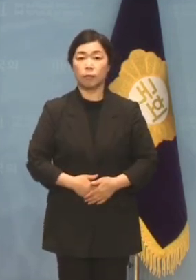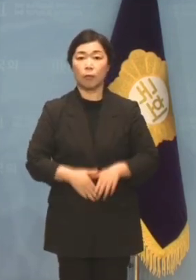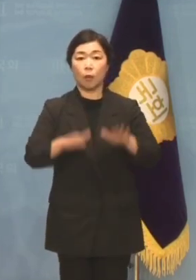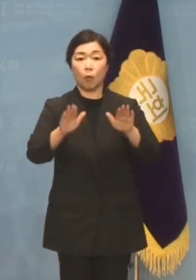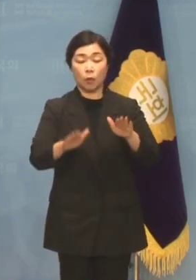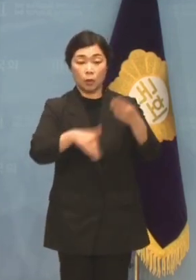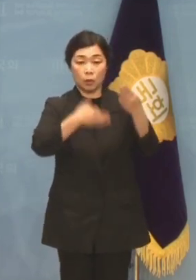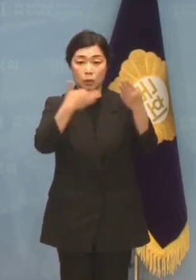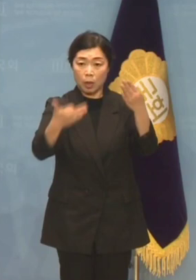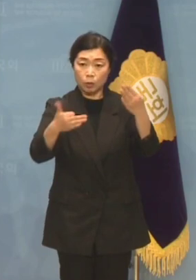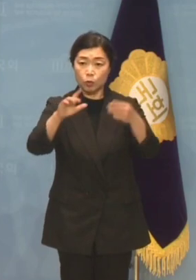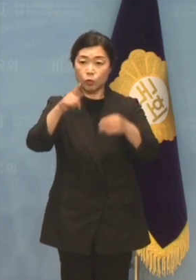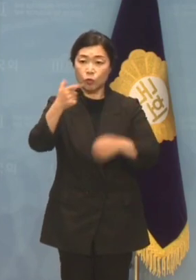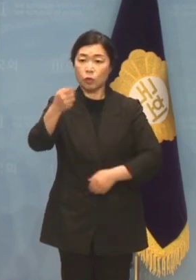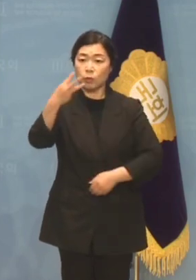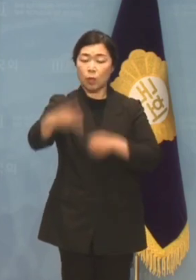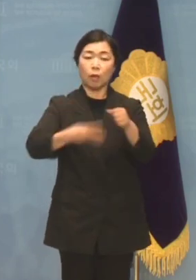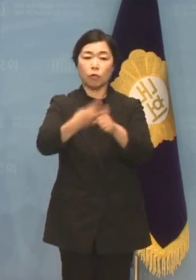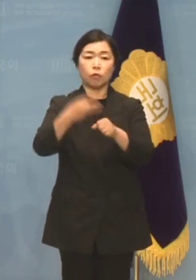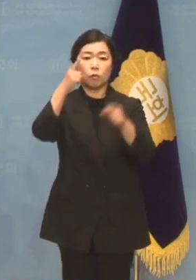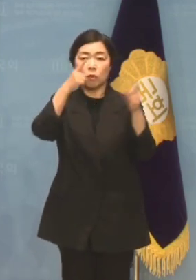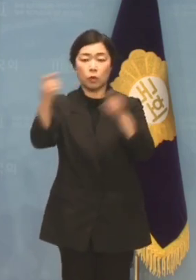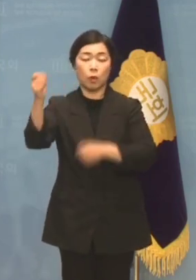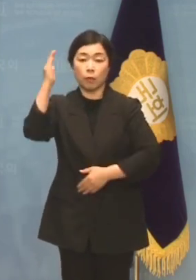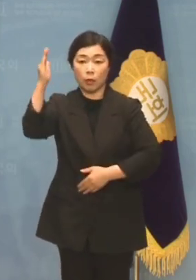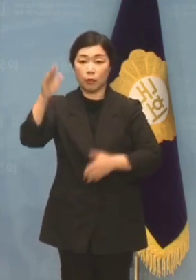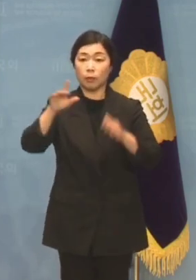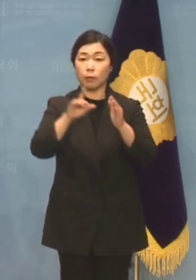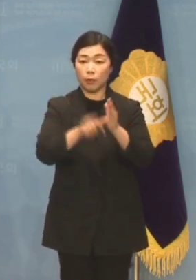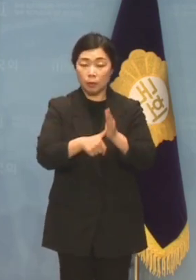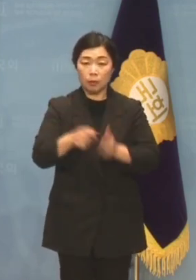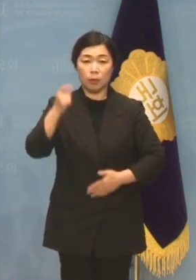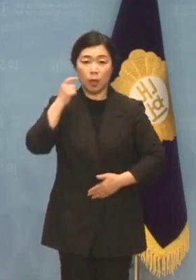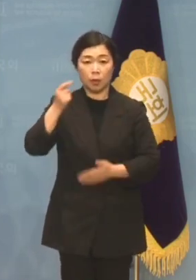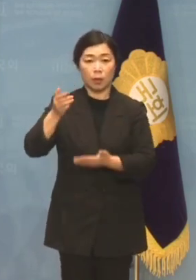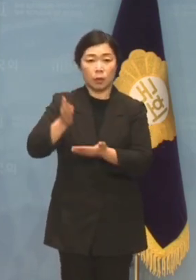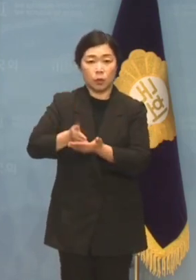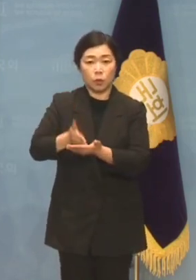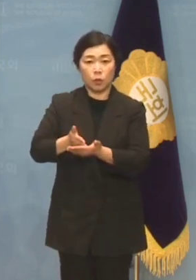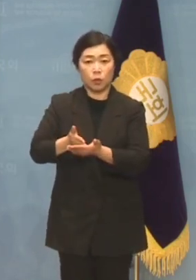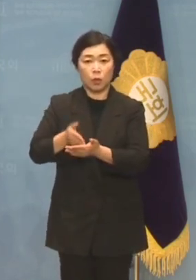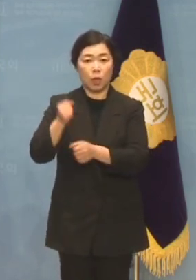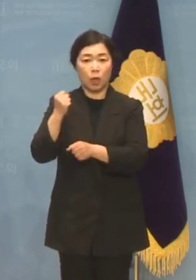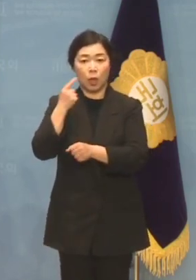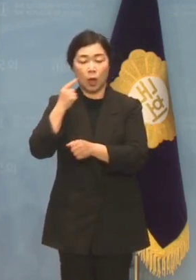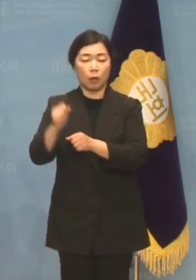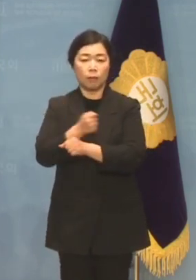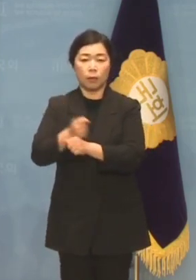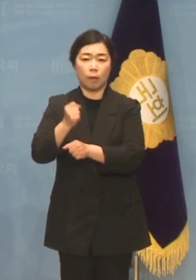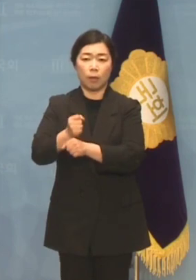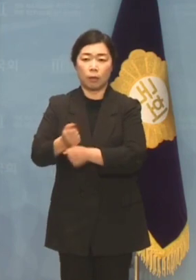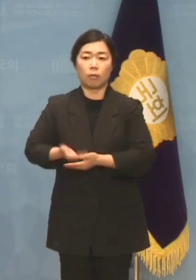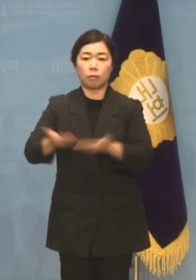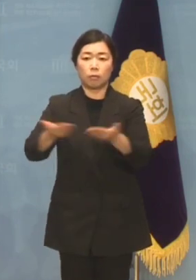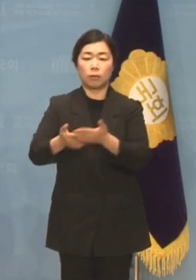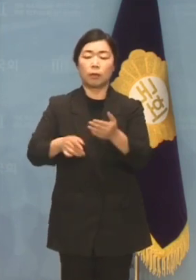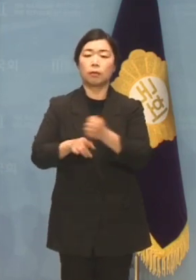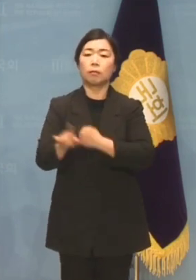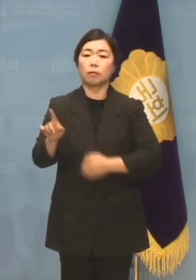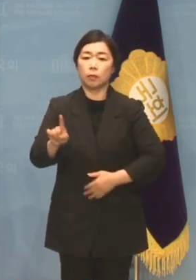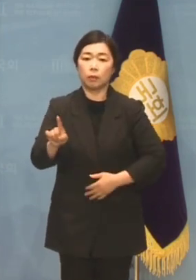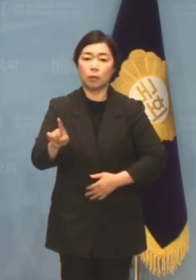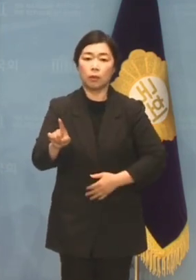혁명 기념사에서 가짜뉴스 선동이 민주적 의사결정 시스템을 위협하고 있다며 민주주의가